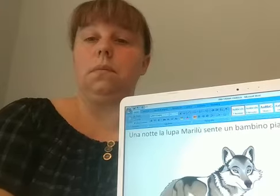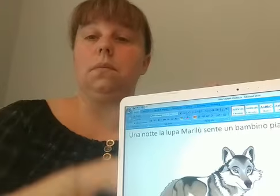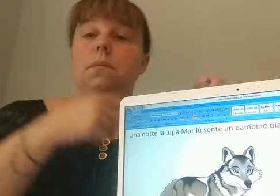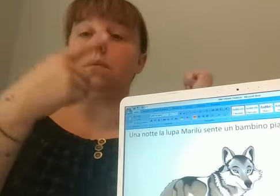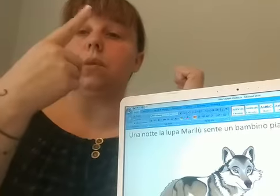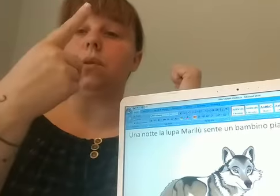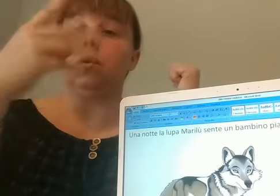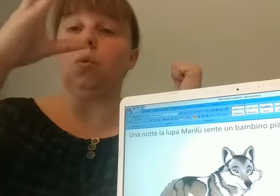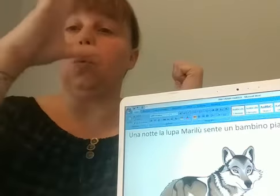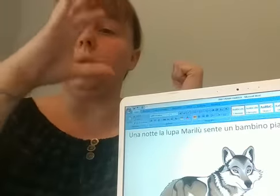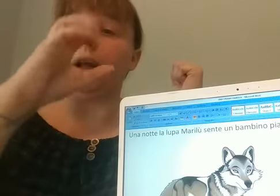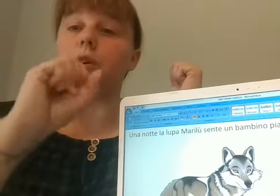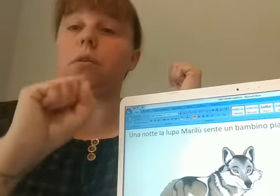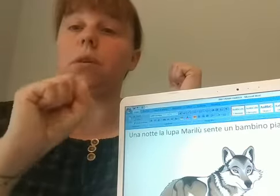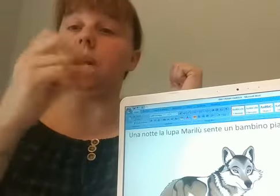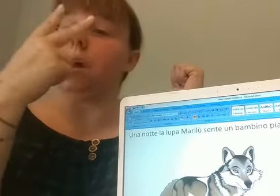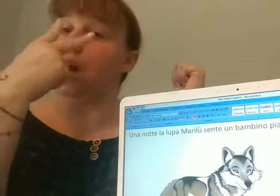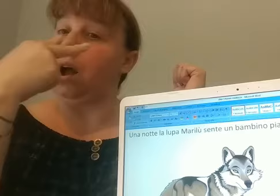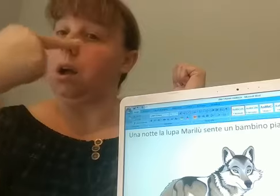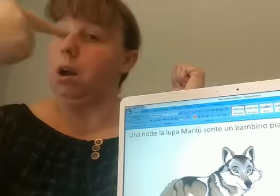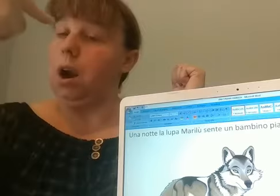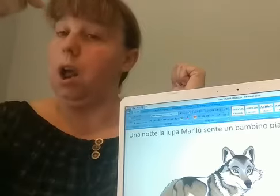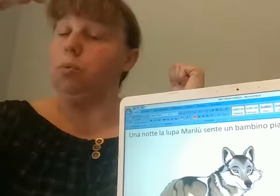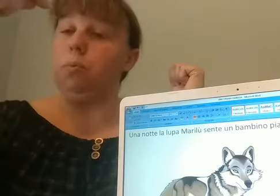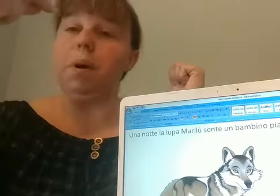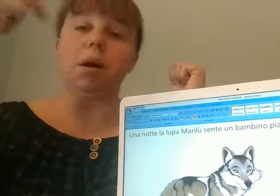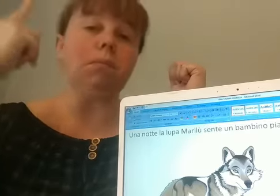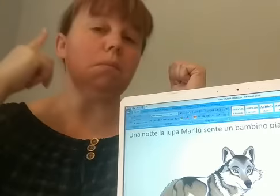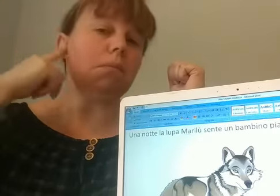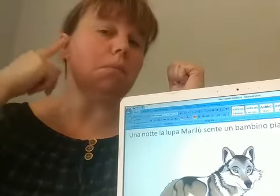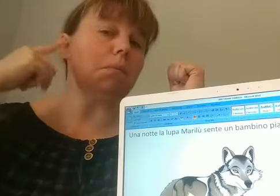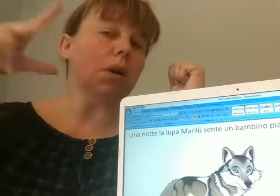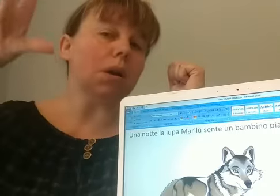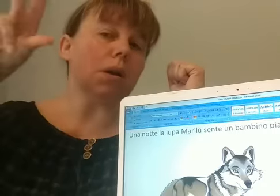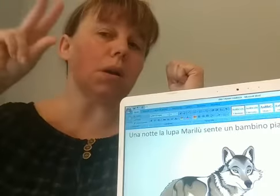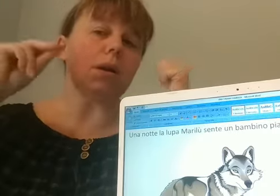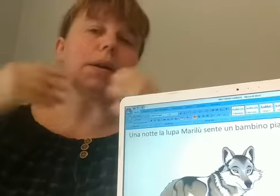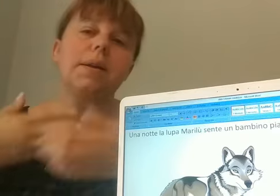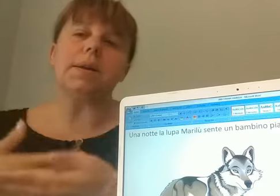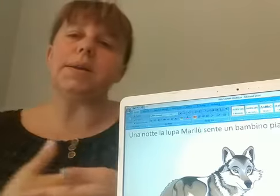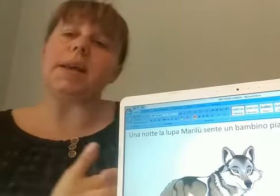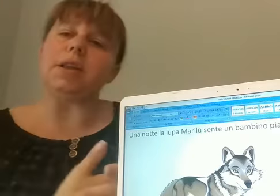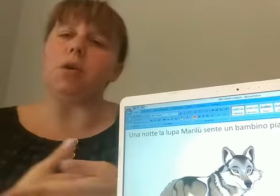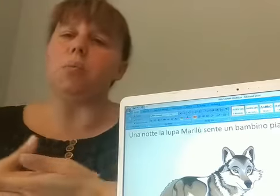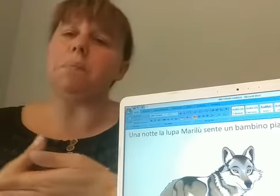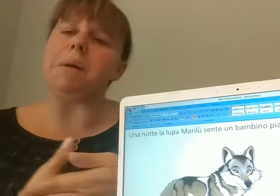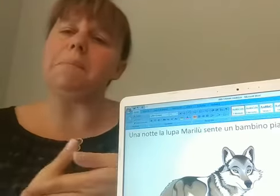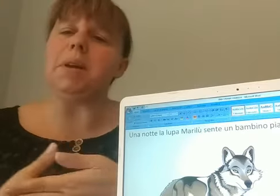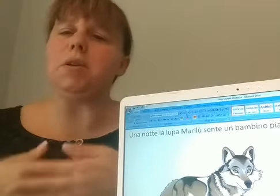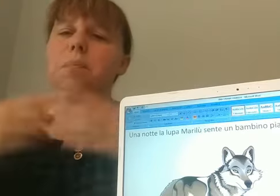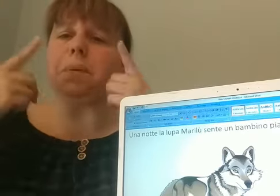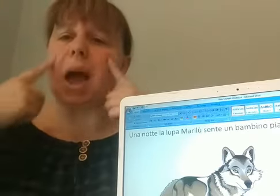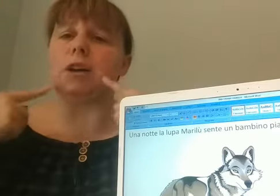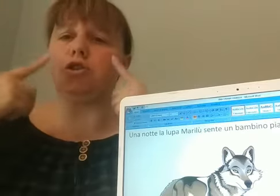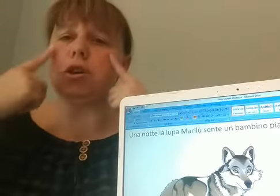Una notte la lupa sente un bambino piangere.